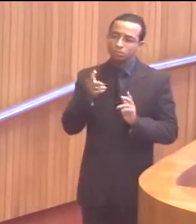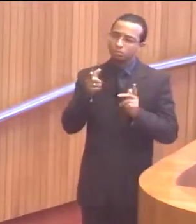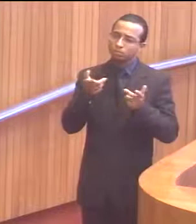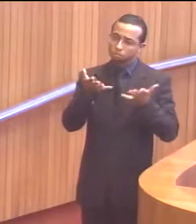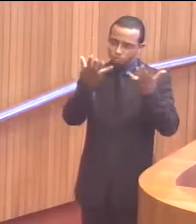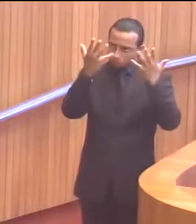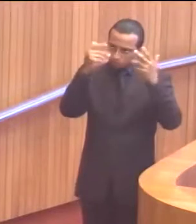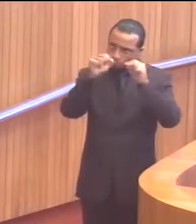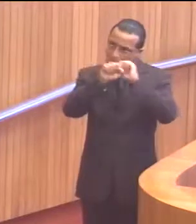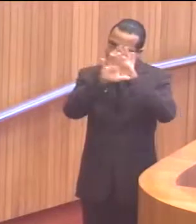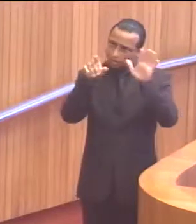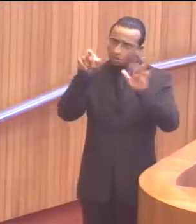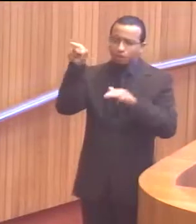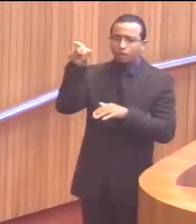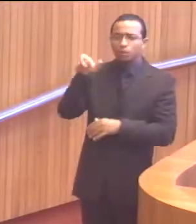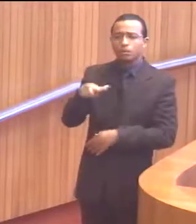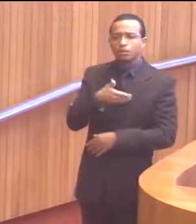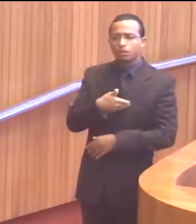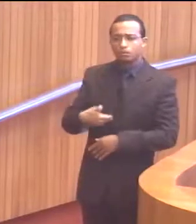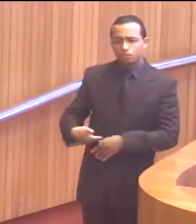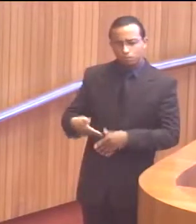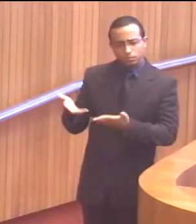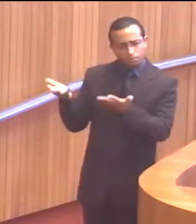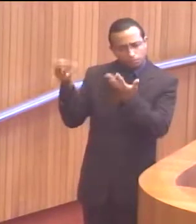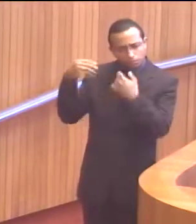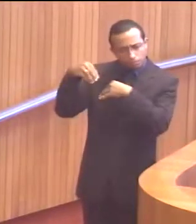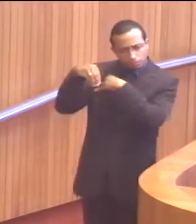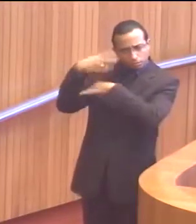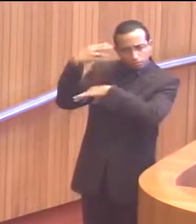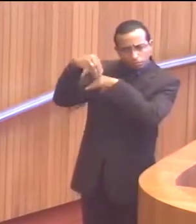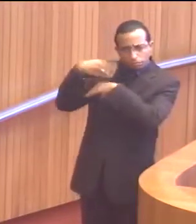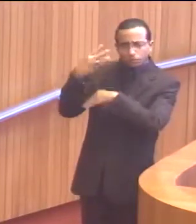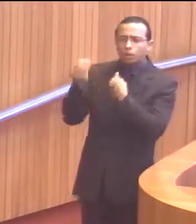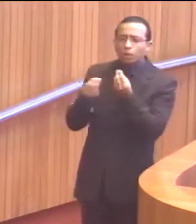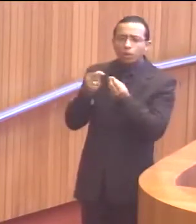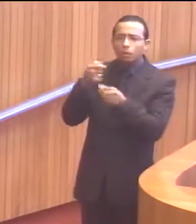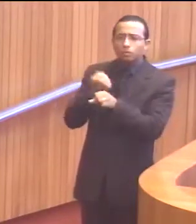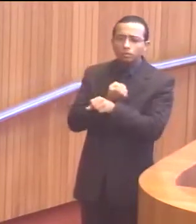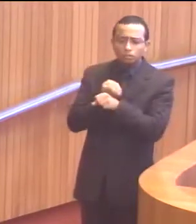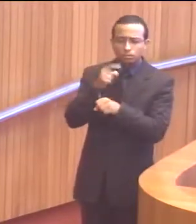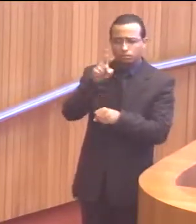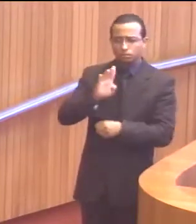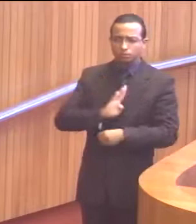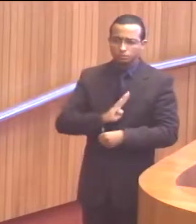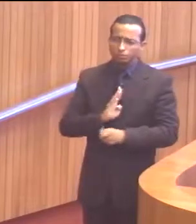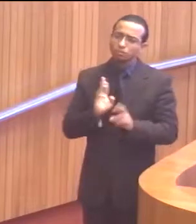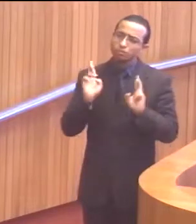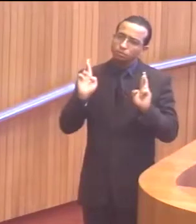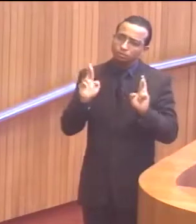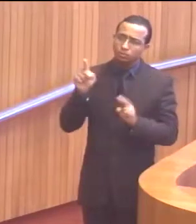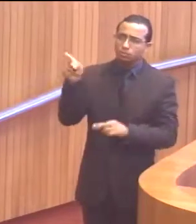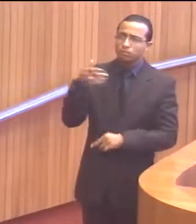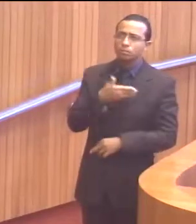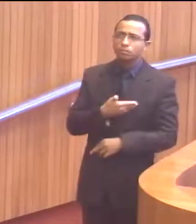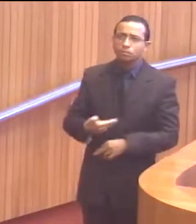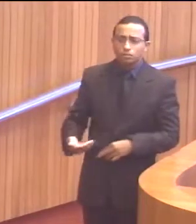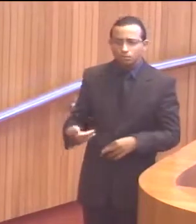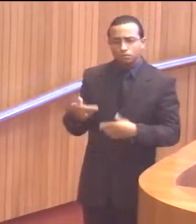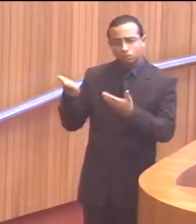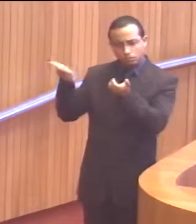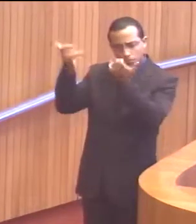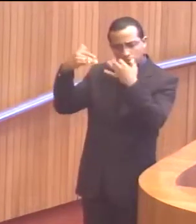os esclarecimentos ao governo do Estado sobre as obras em Bacabal. Eu espero que o governo do Estado